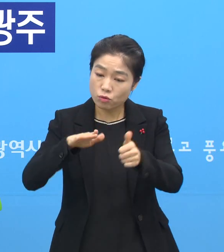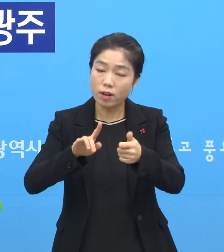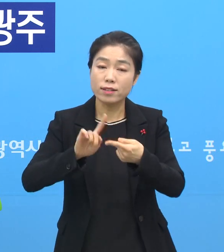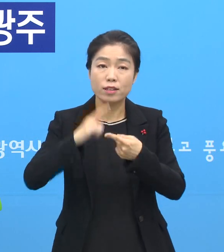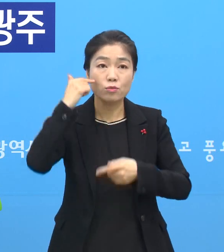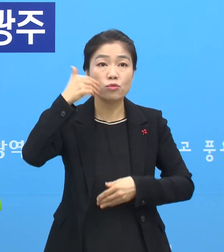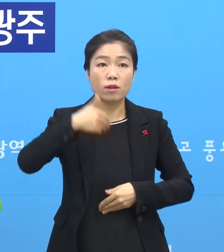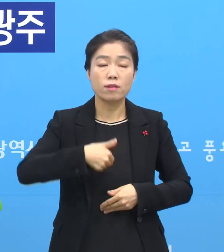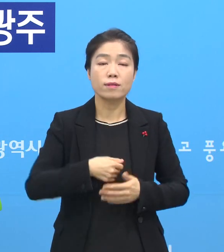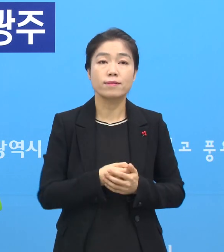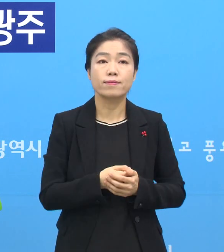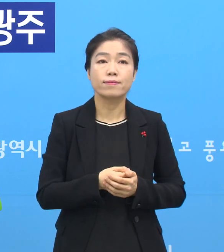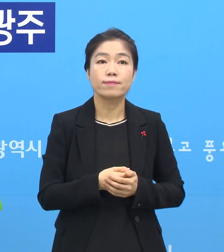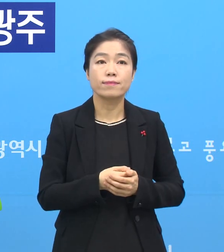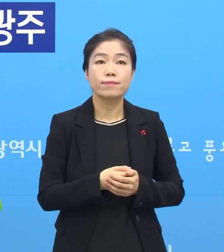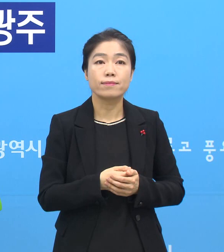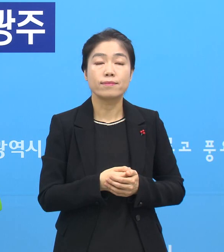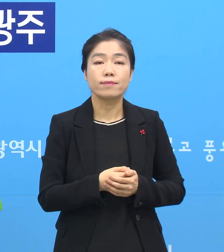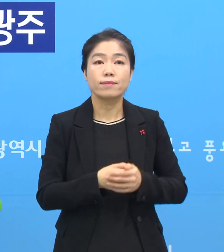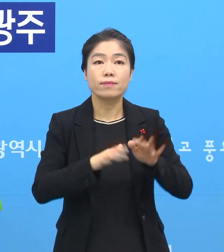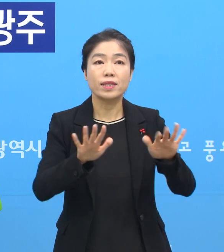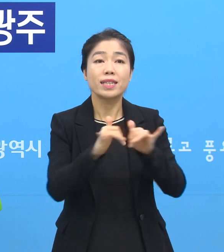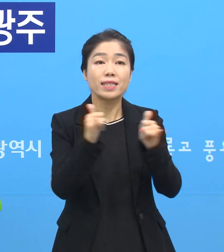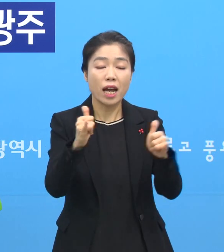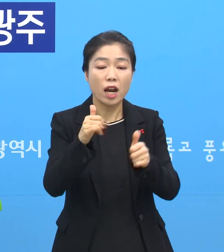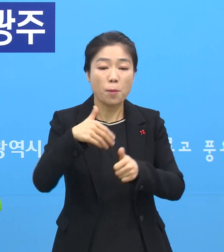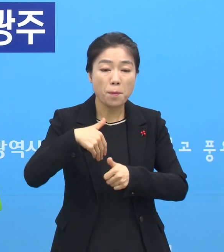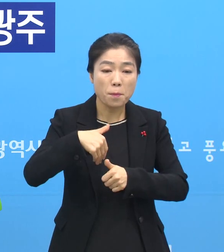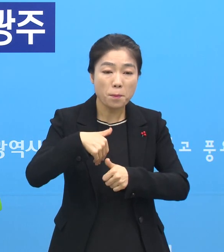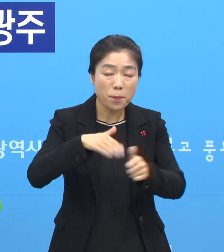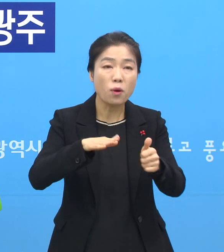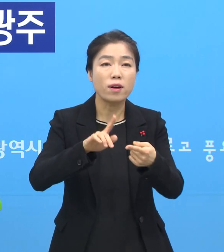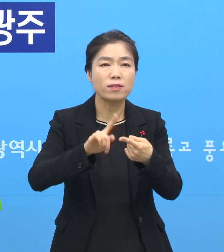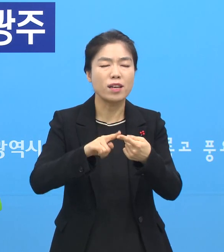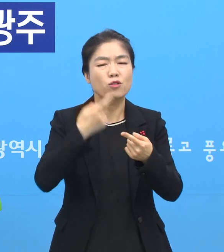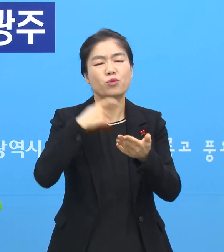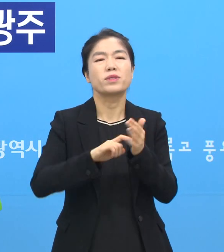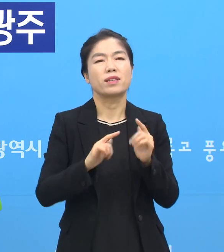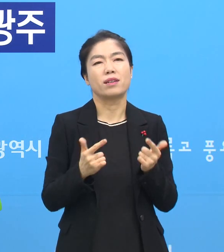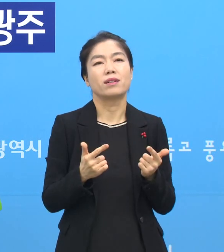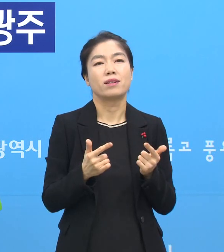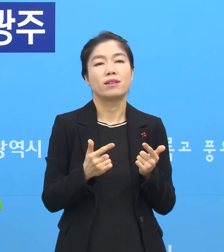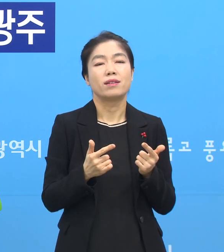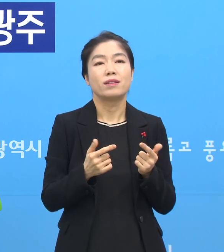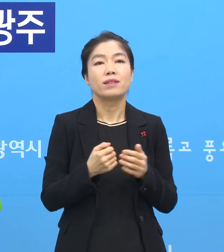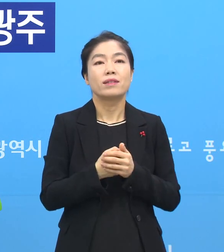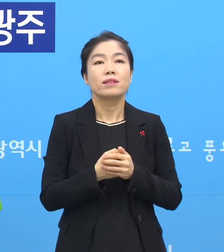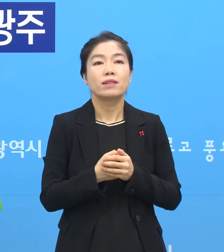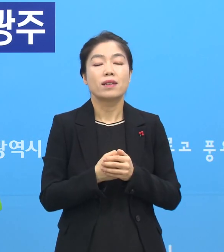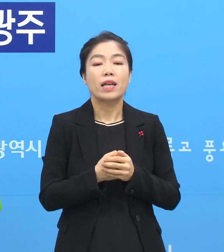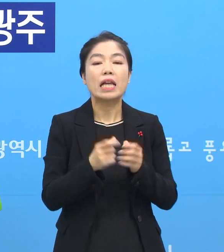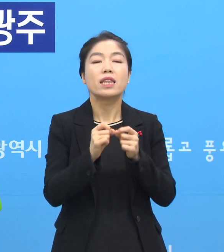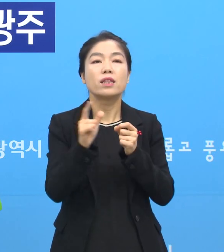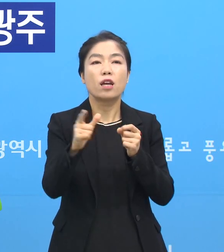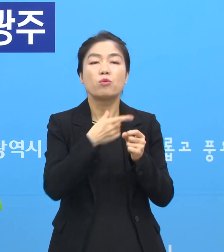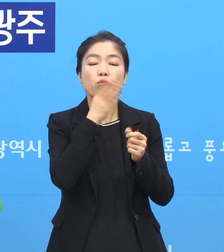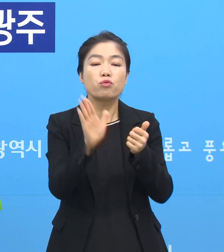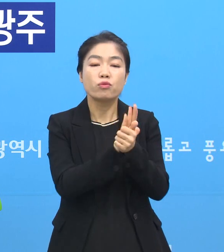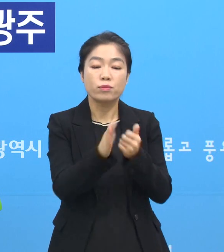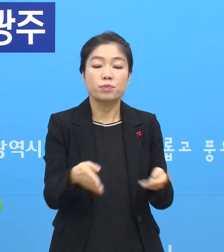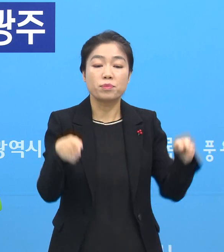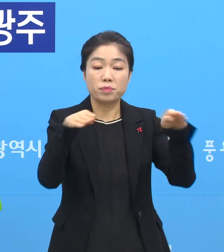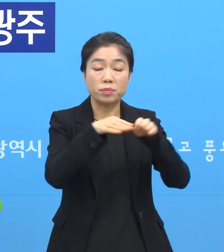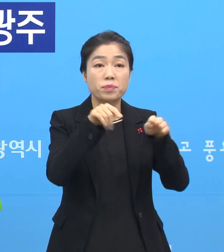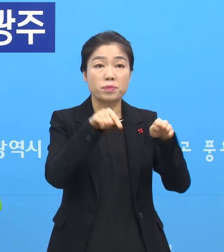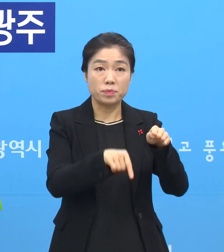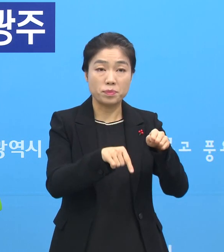물으셨는데요. 저희들이 인력을 지원하는 것은 쉽지 않을 것 같고요. 대개 요양시설이 요양